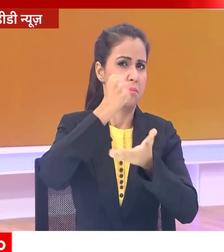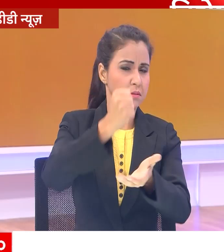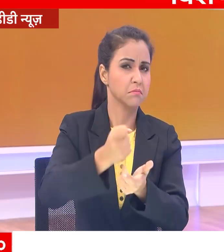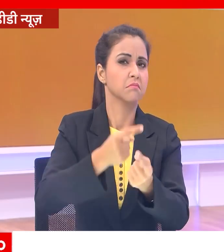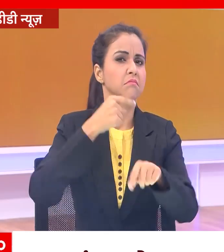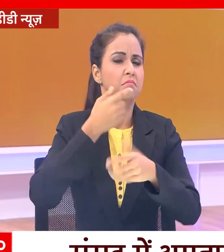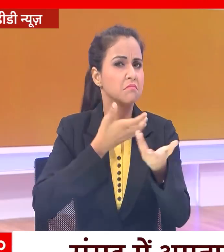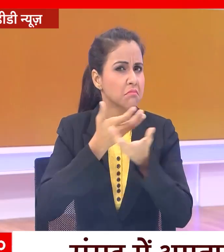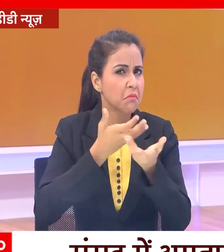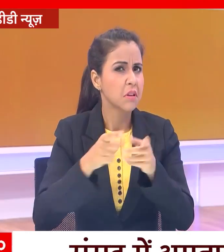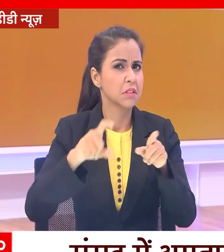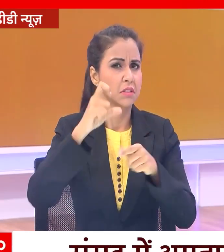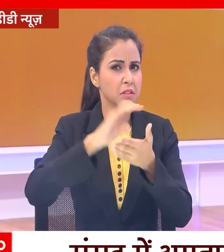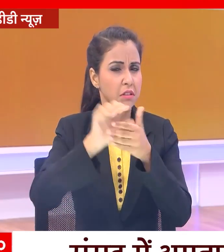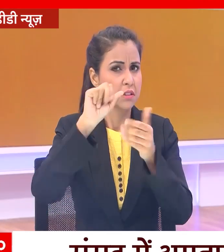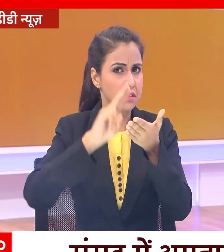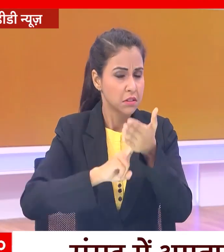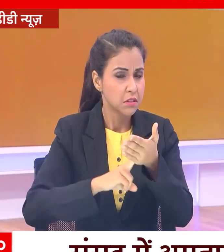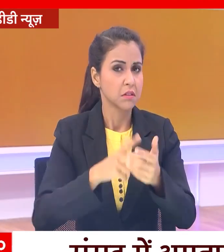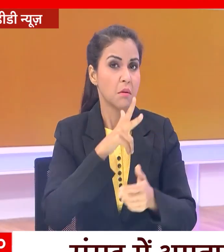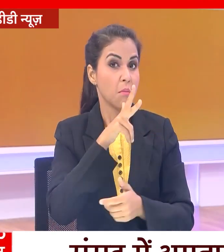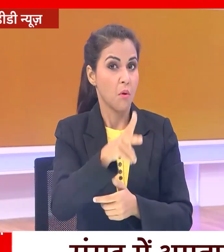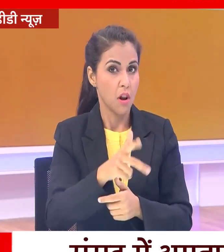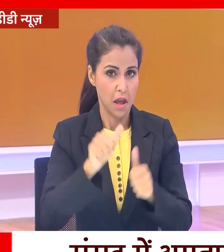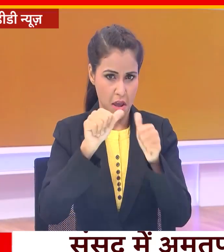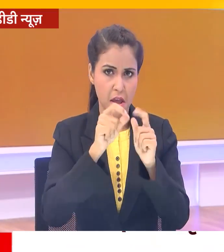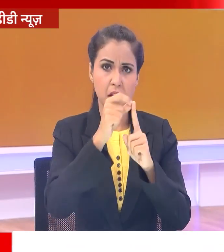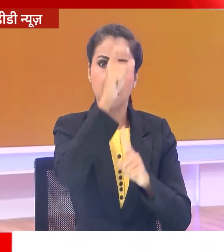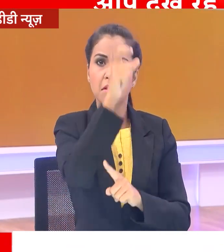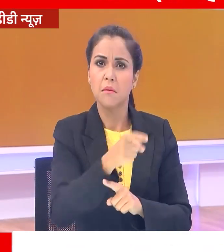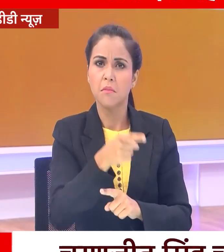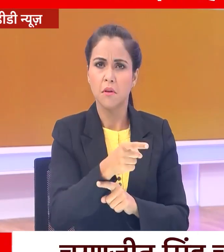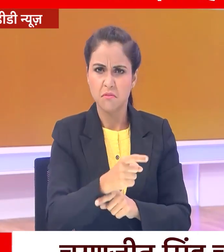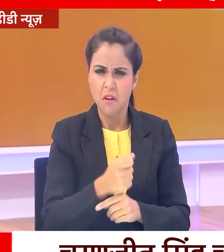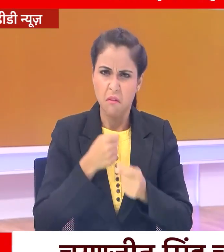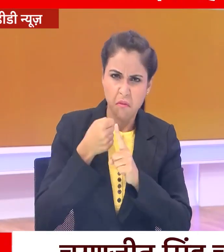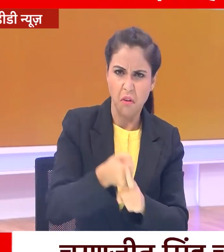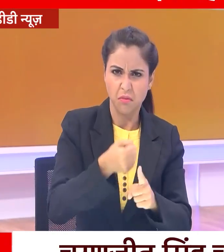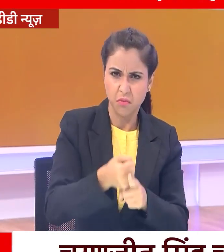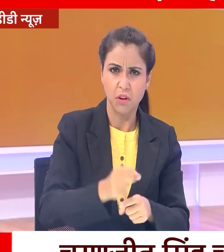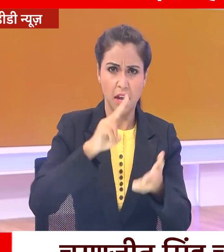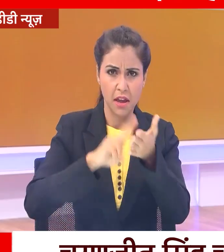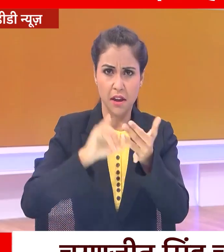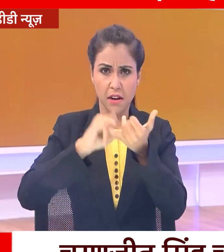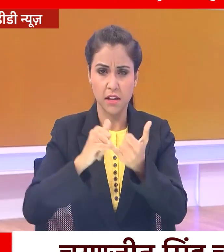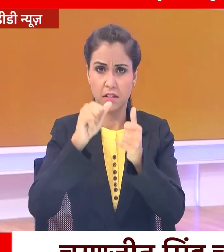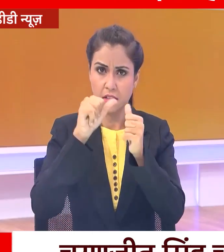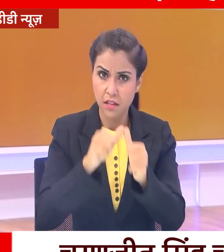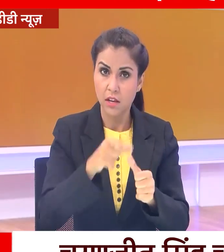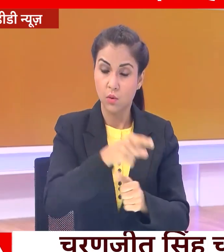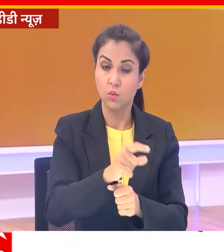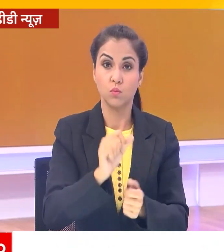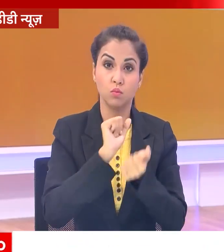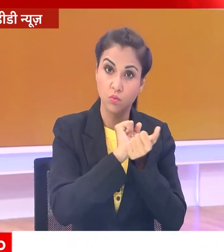के दोरान चरण जीत सिंग चन्नी ने कहा कि अमर्तपार सिंग पर जबरदस्ती NSA लगा कर